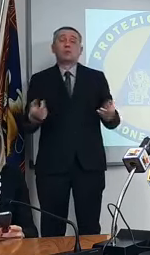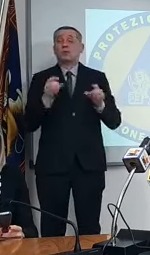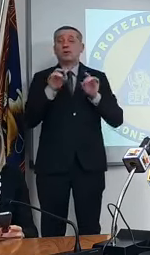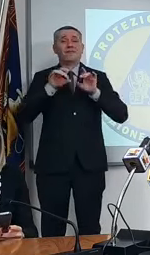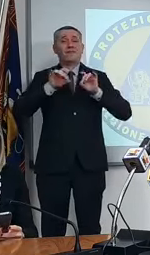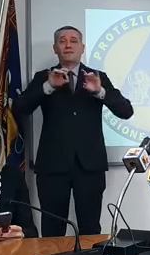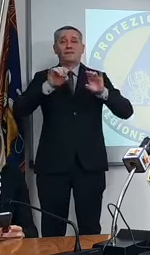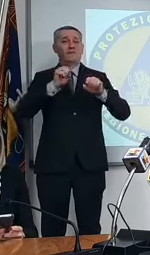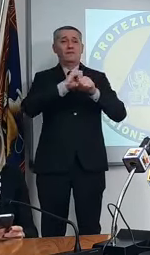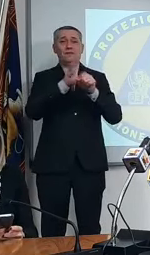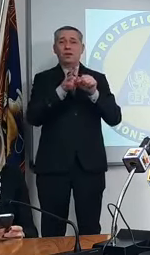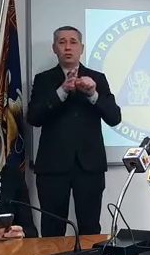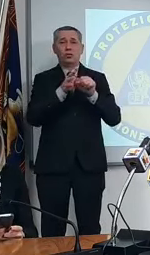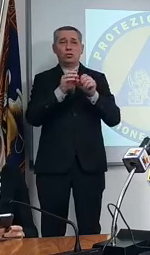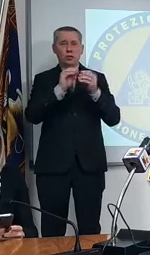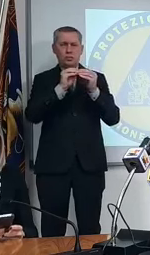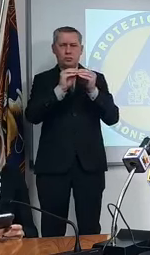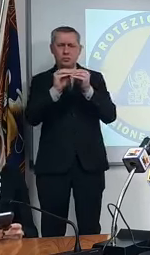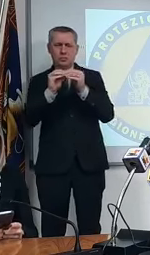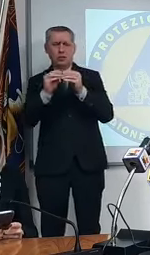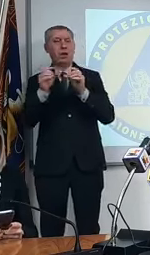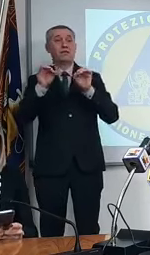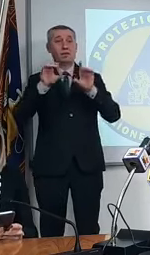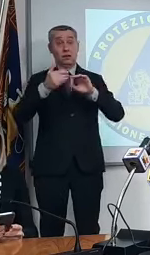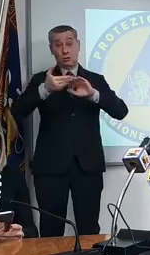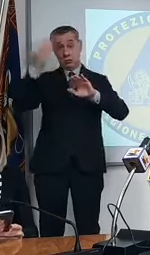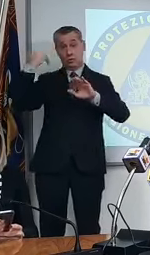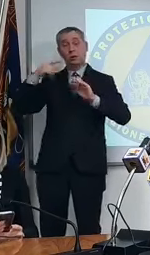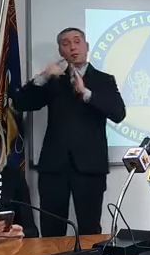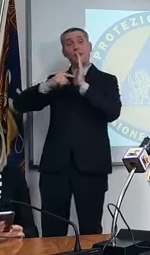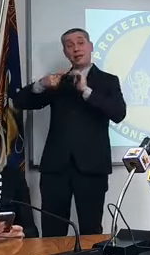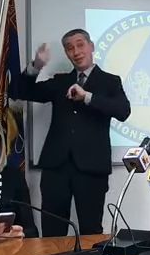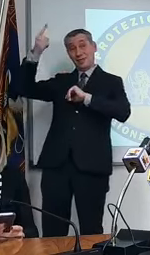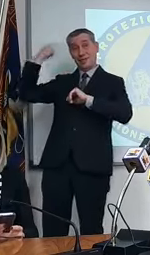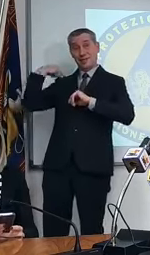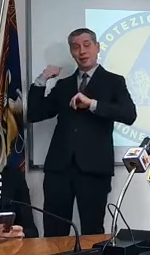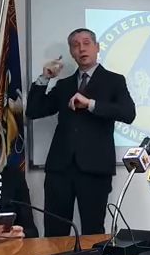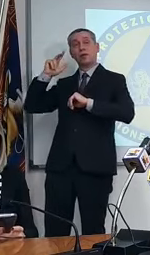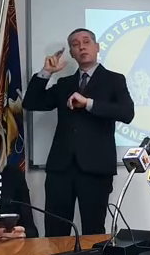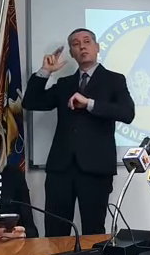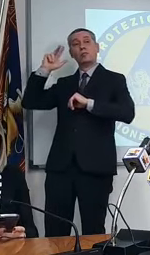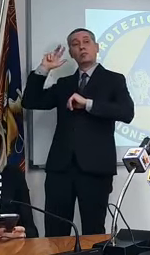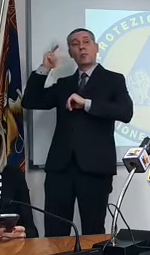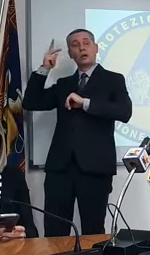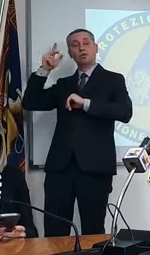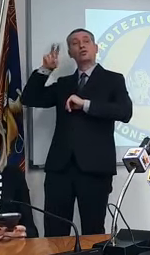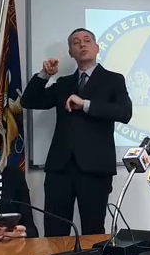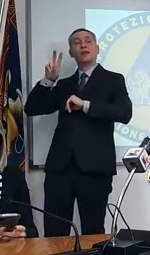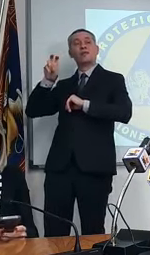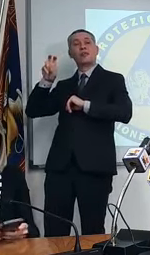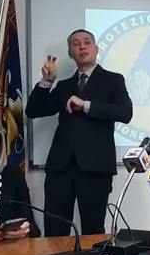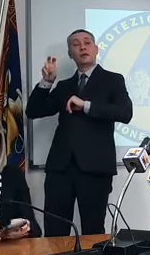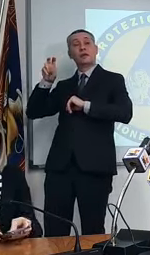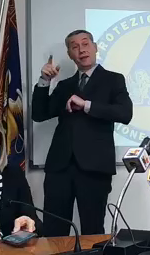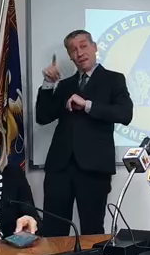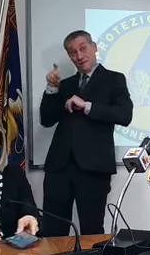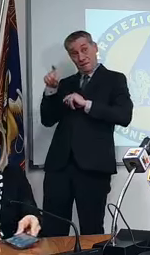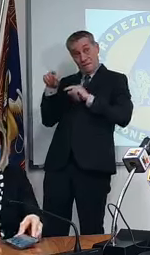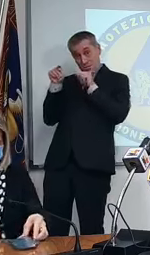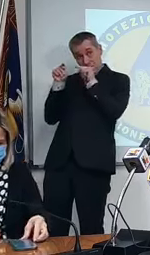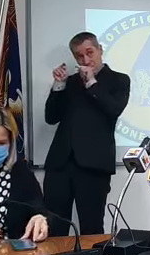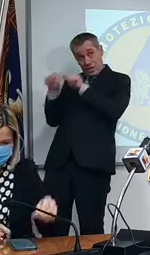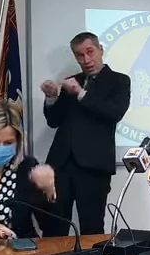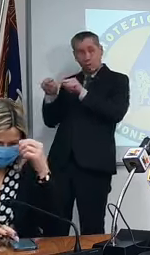replicazioni non è che è sempre per dire il virus che avevamo a marzo 2020 non esiste più cioè quella mutazione